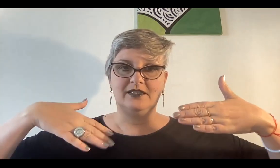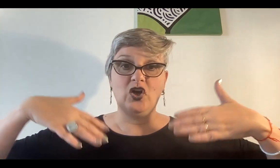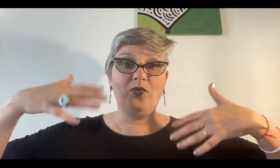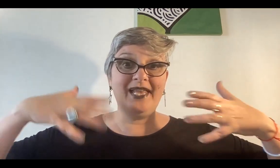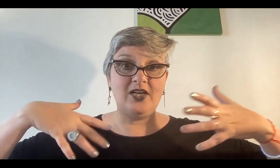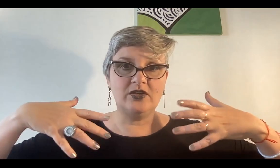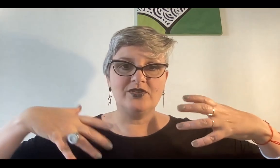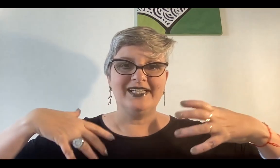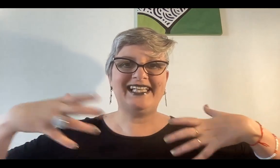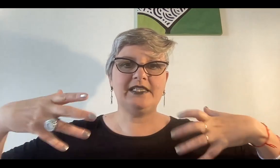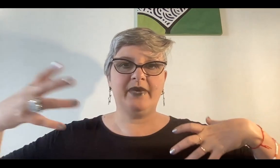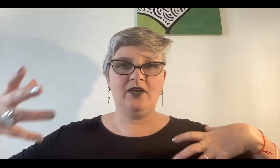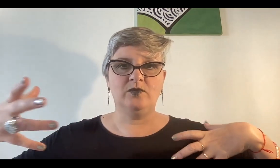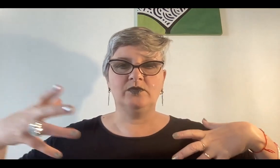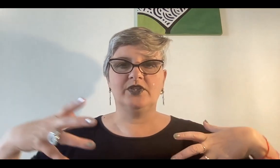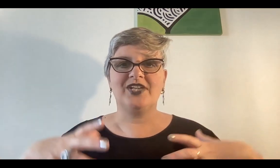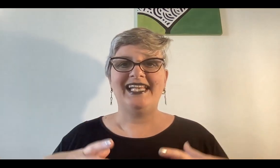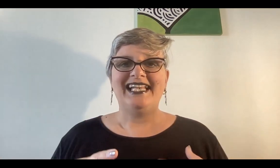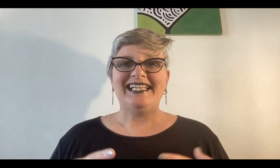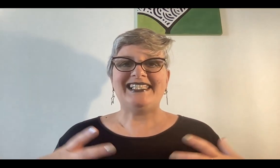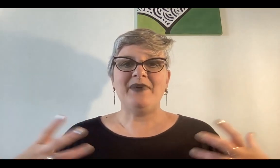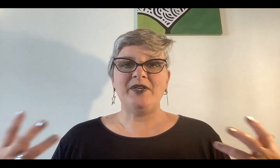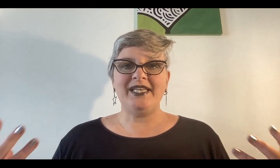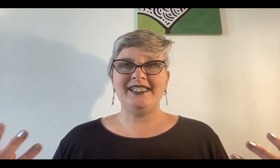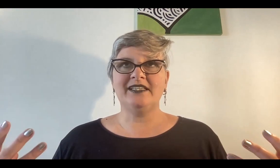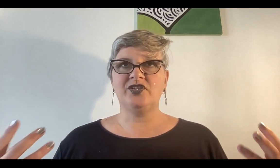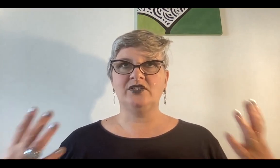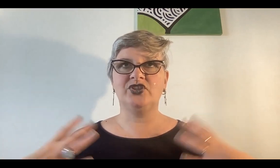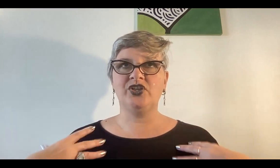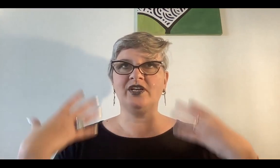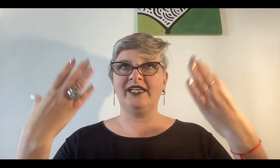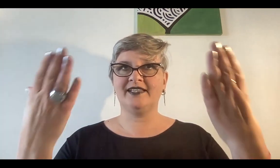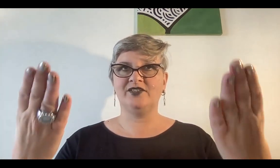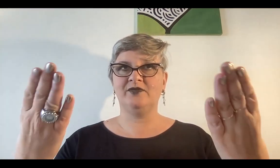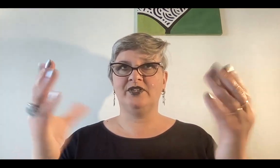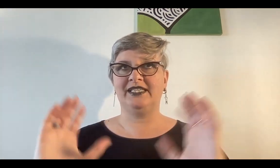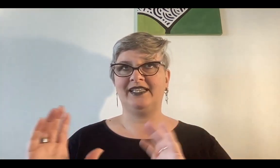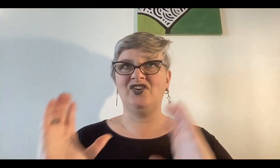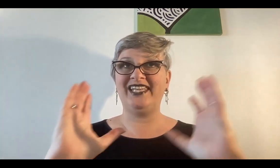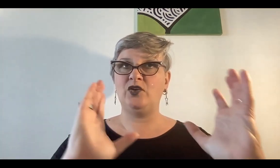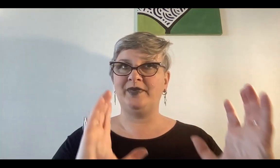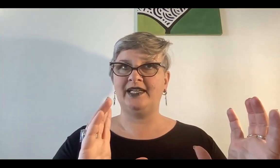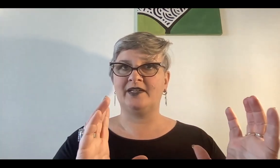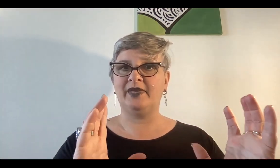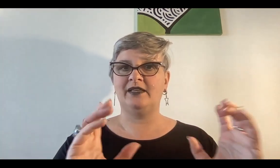los velos que separan los mundos. Si va a haber una iniciación, yo tengo que ver hacia dónde voy, tengo que iluminarme,